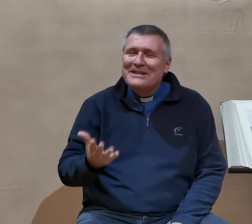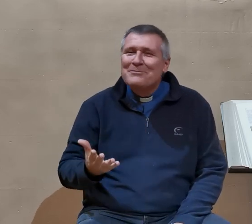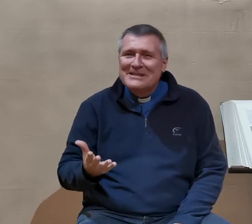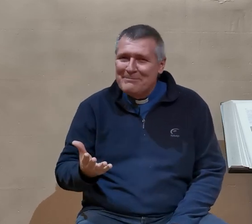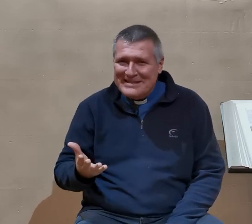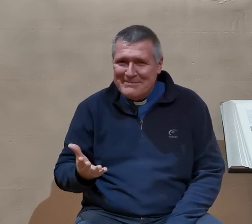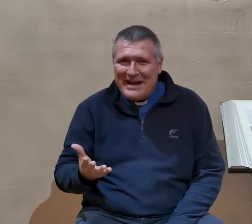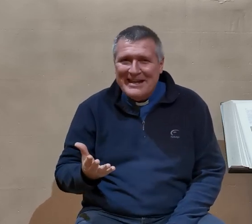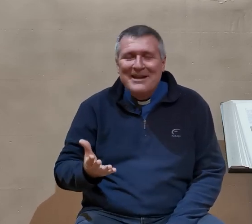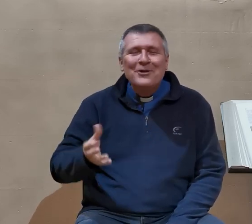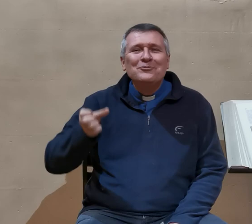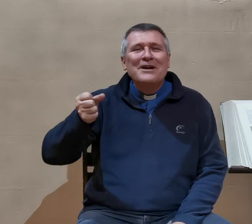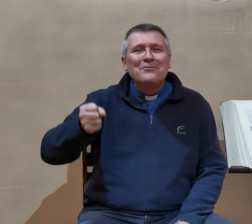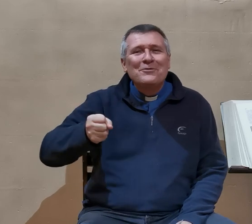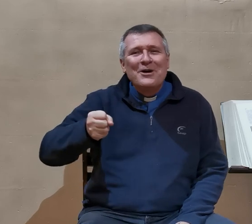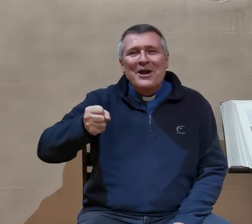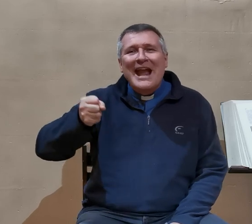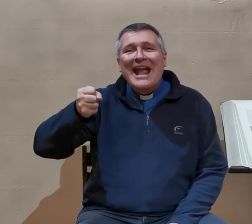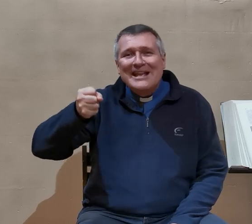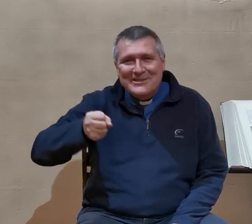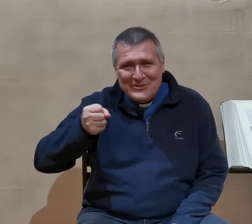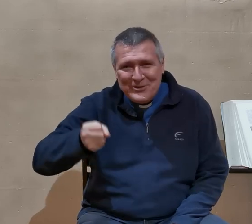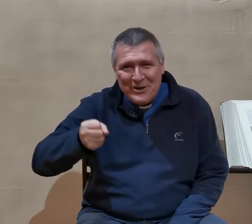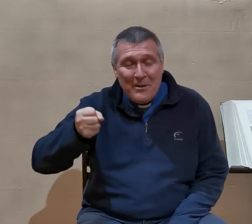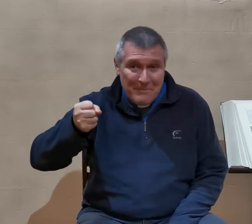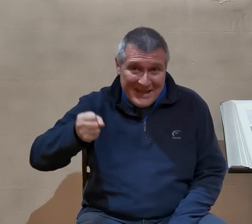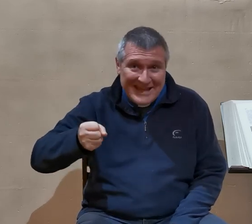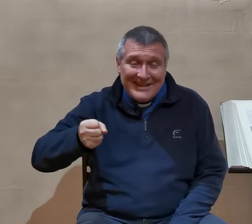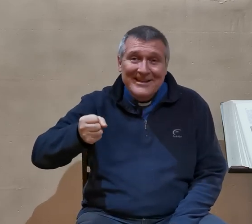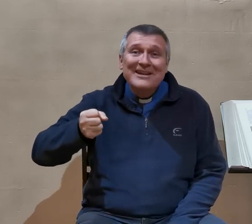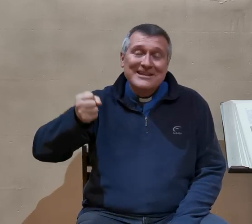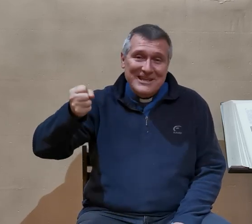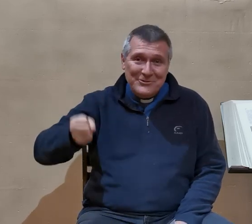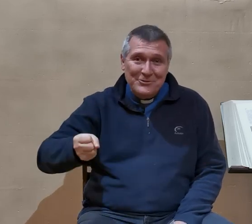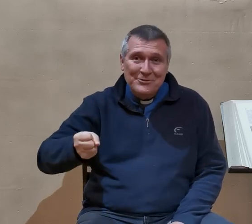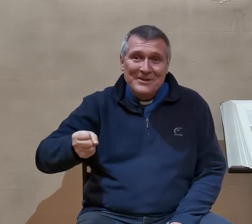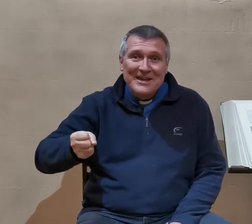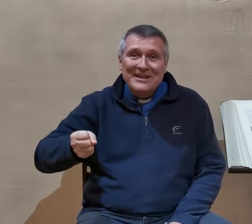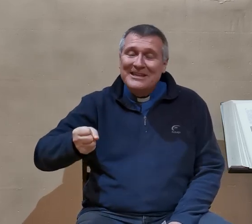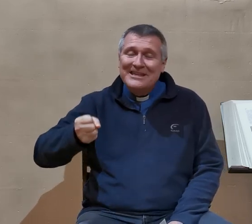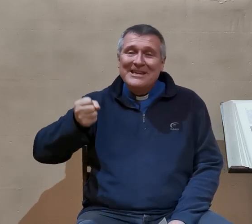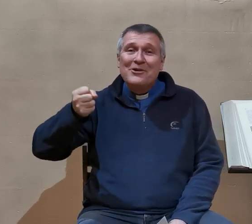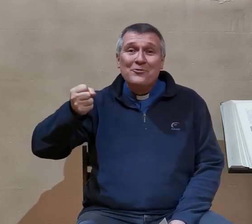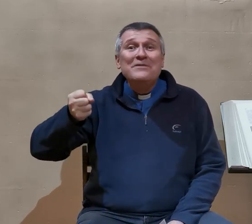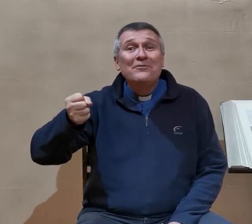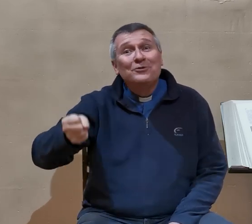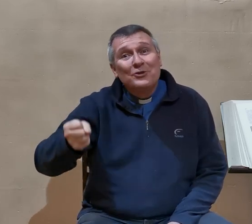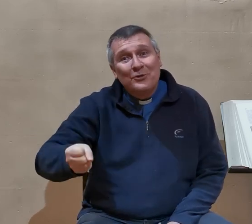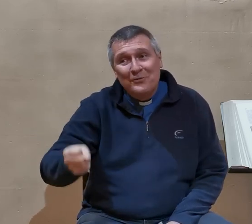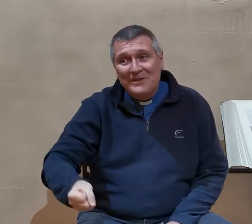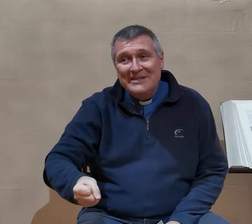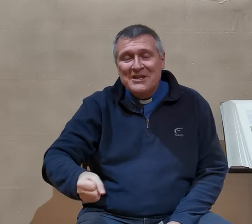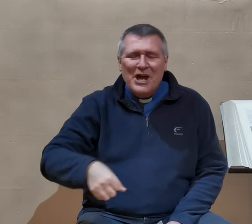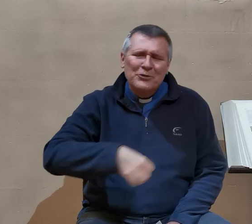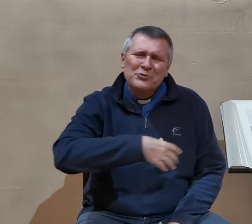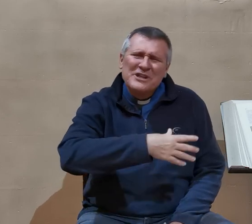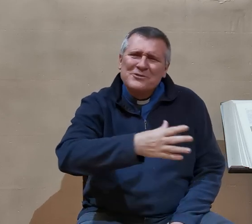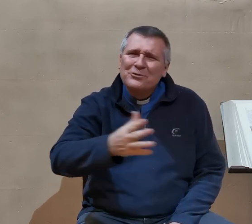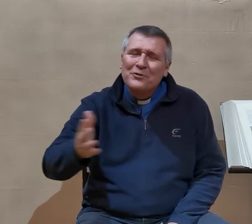finalement ce n pas si mal. Nous n'avons qu'un seul père qui est Dieu, qui lui veut notre vie. Alors toutes les autres